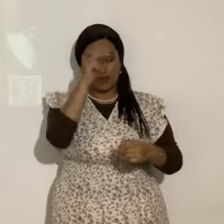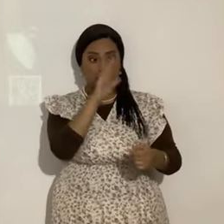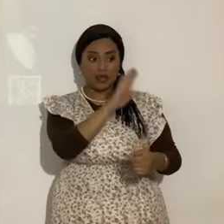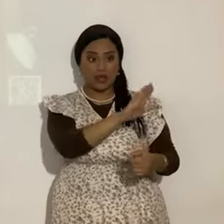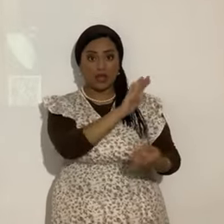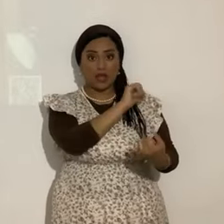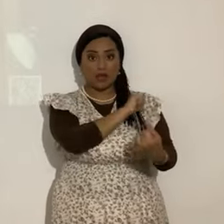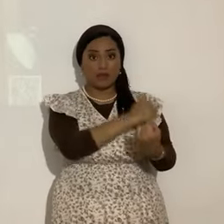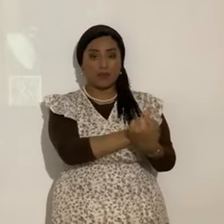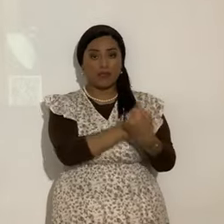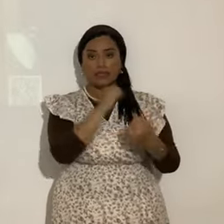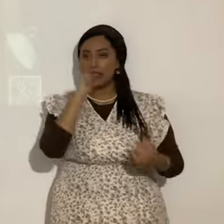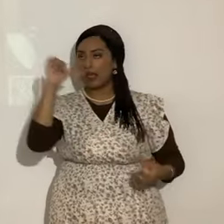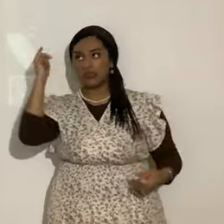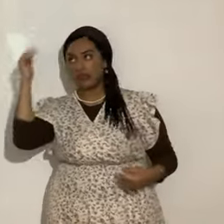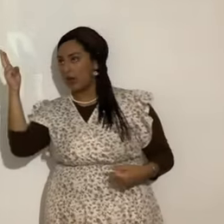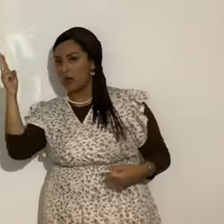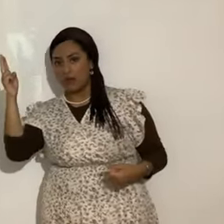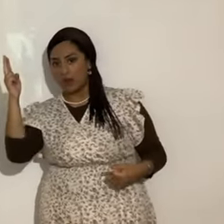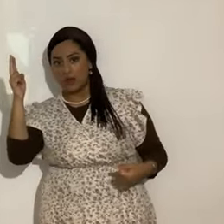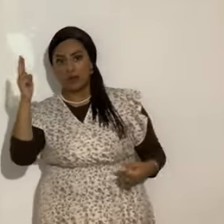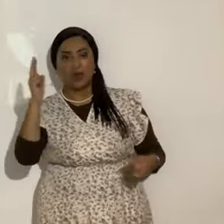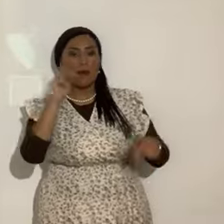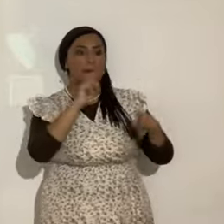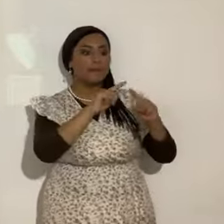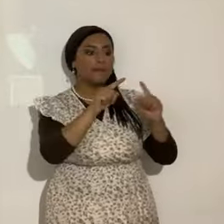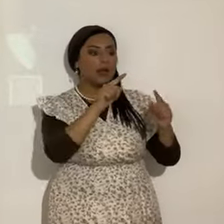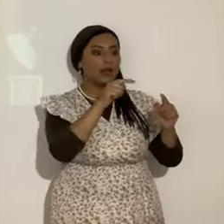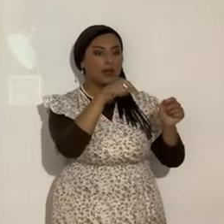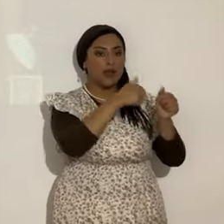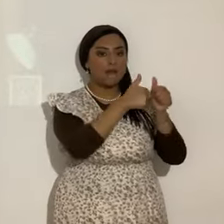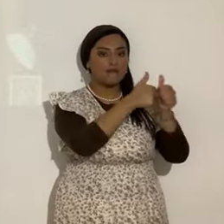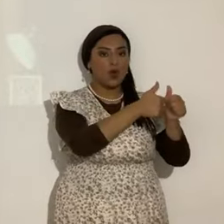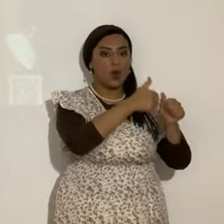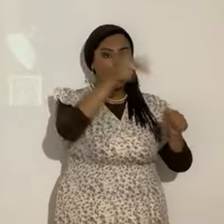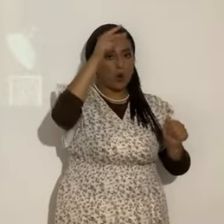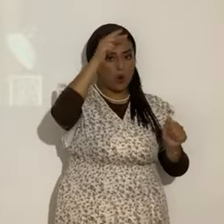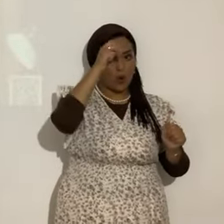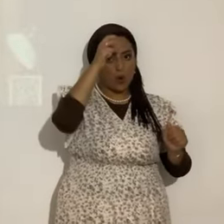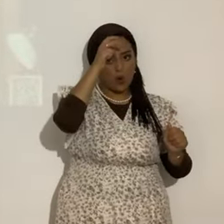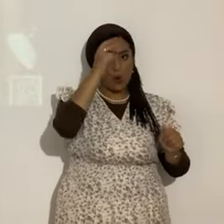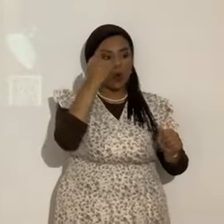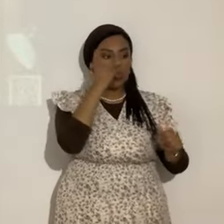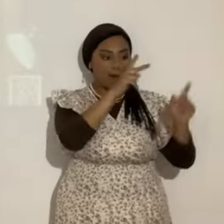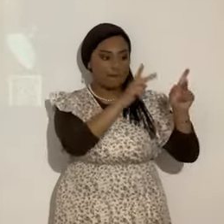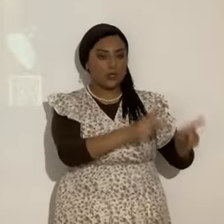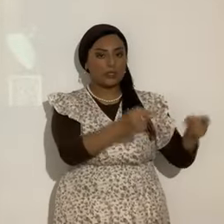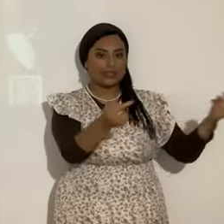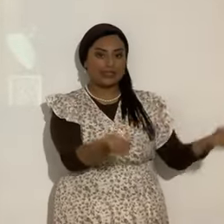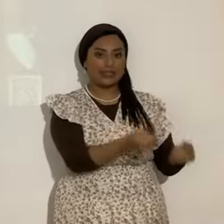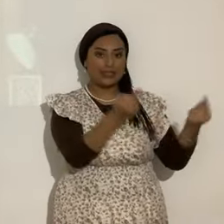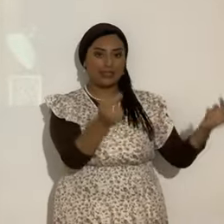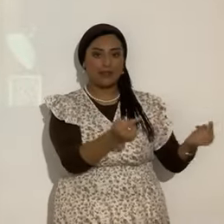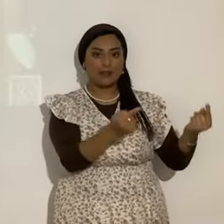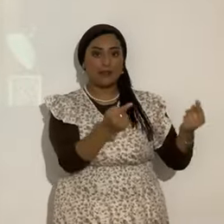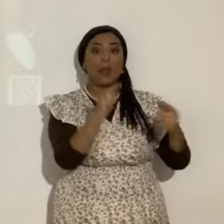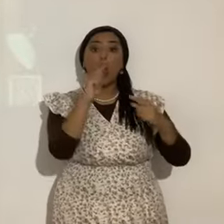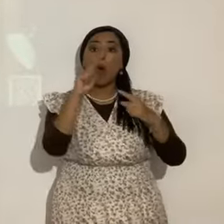no es Yahshua. Sino el pecado. Satanás. Yahshua la Reprenda. Entonces. El solo acto. De cometer